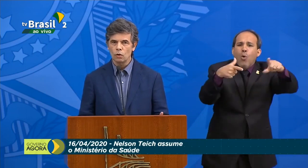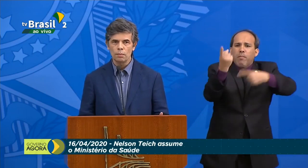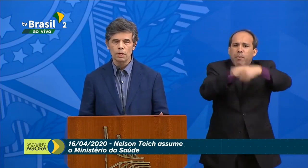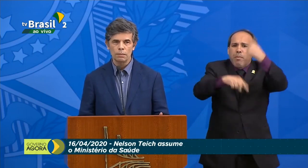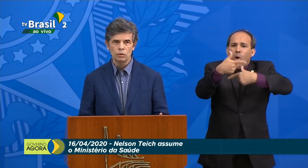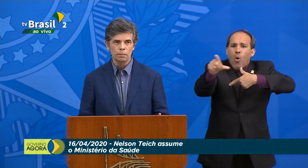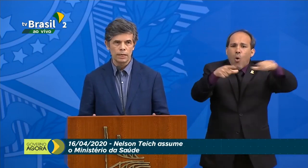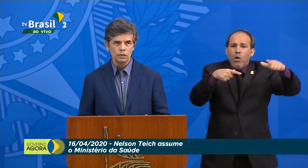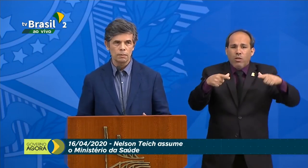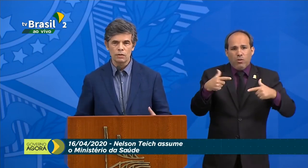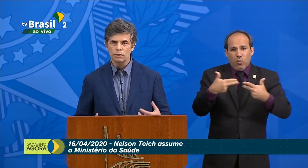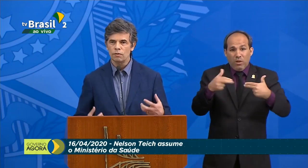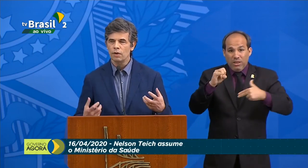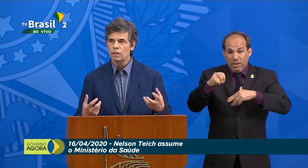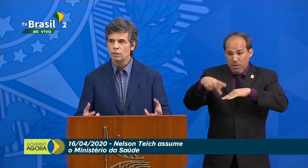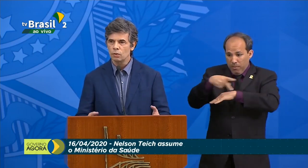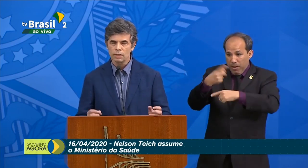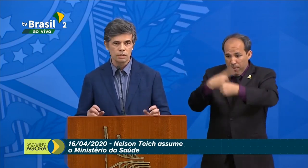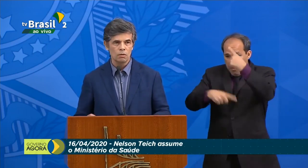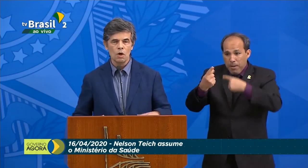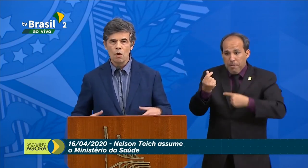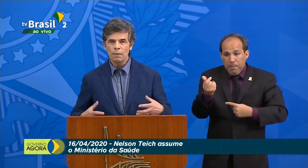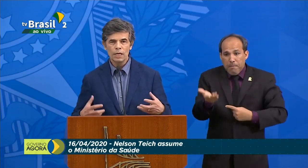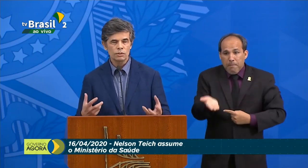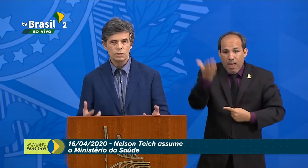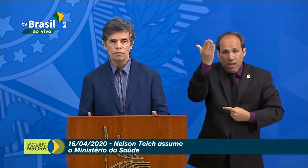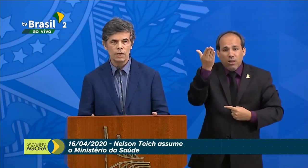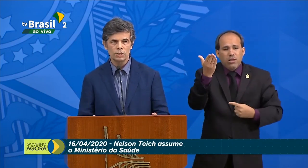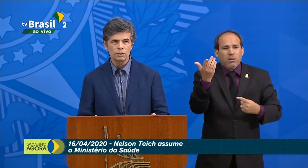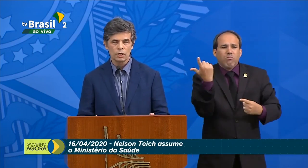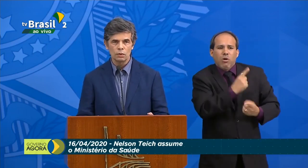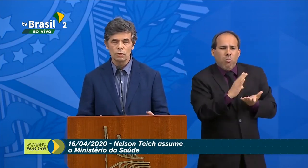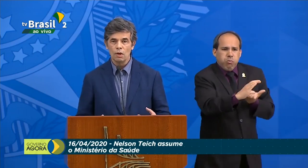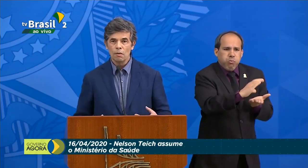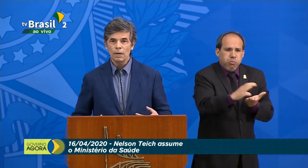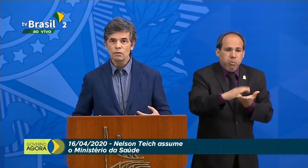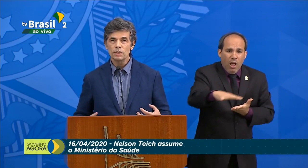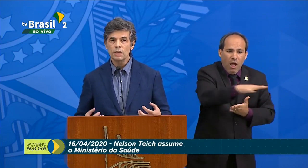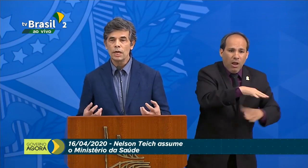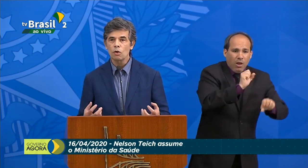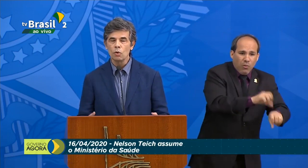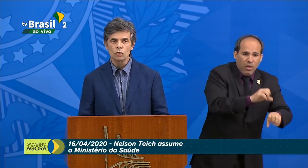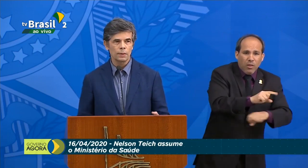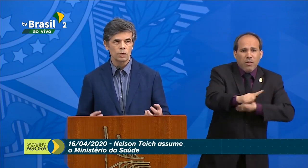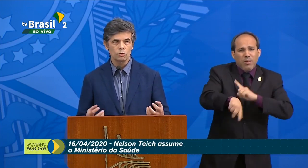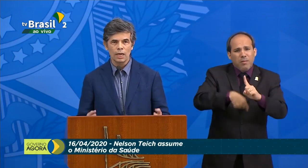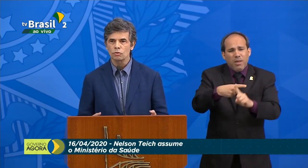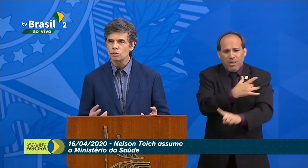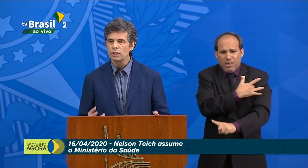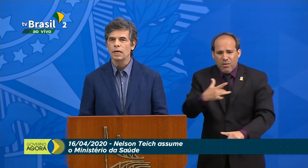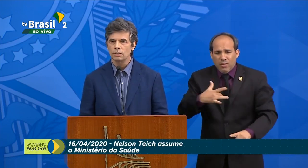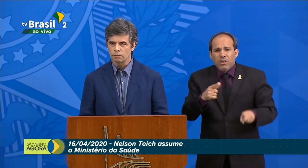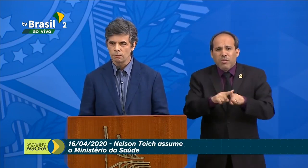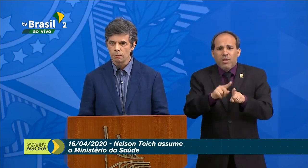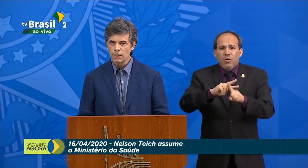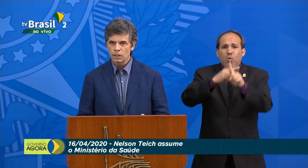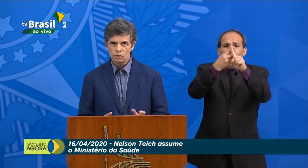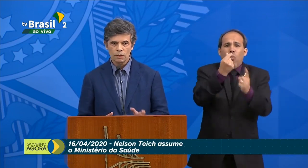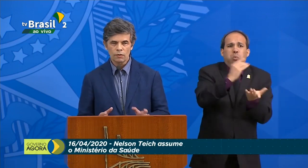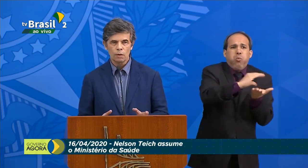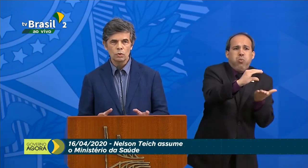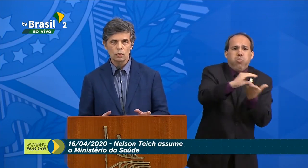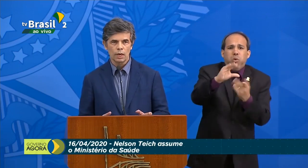desenvolvido economicamente um país, mais você investe em educação, mais você investe em saúde, mais você tem recurso para ajudar a sociedade.